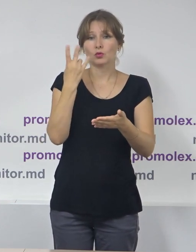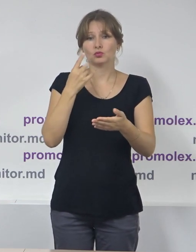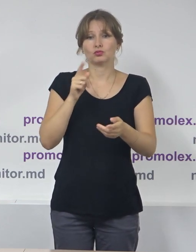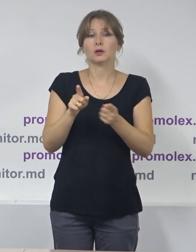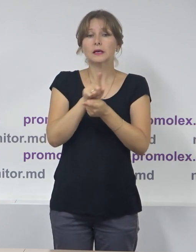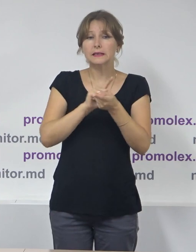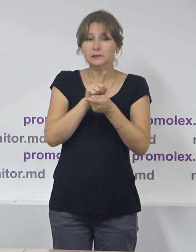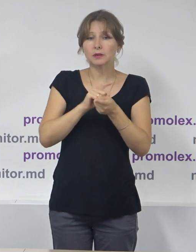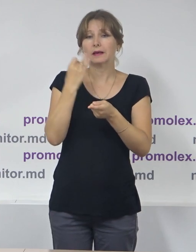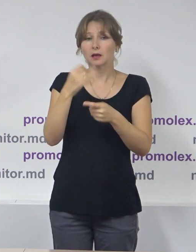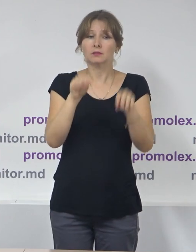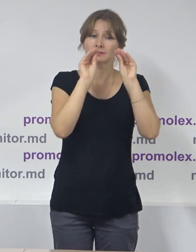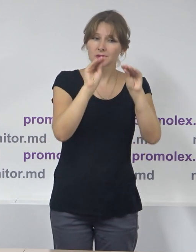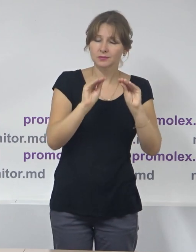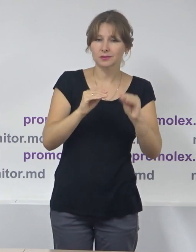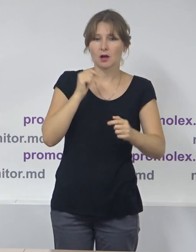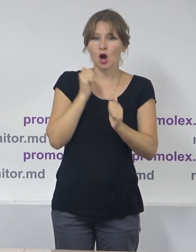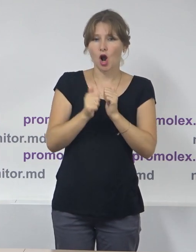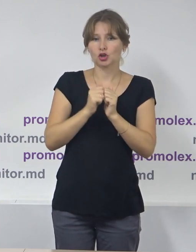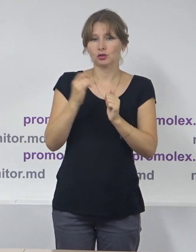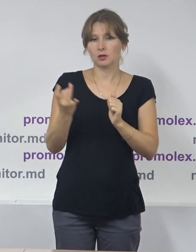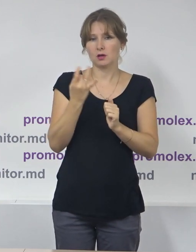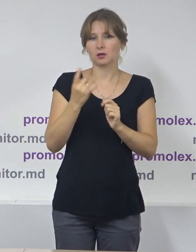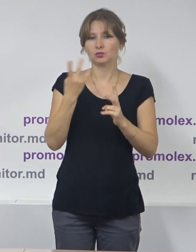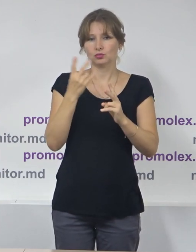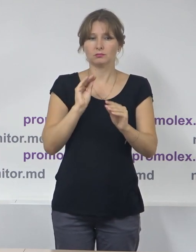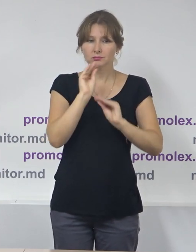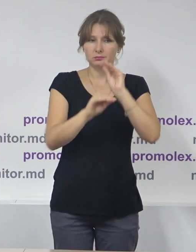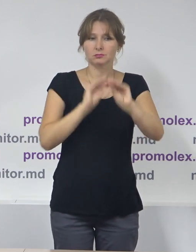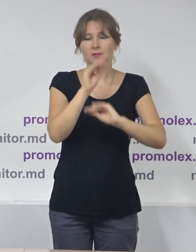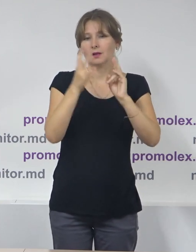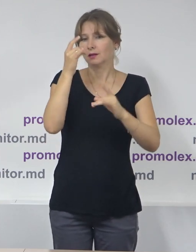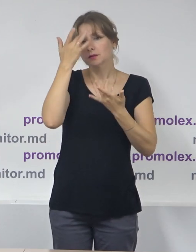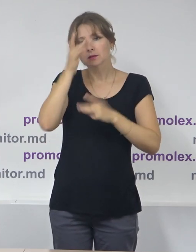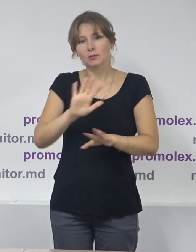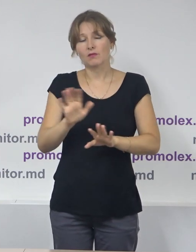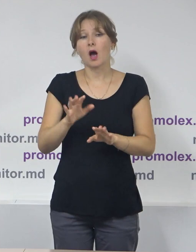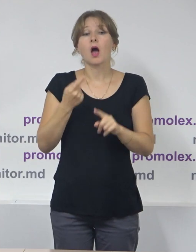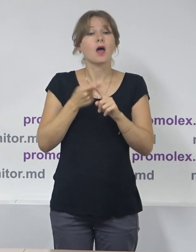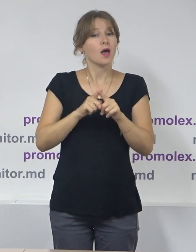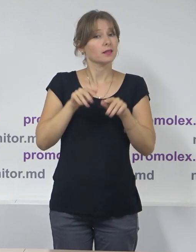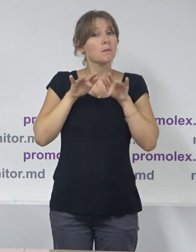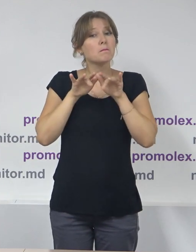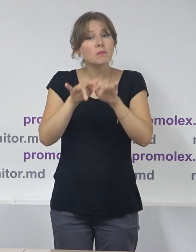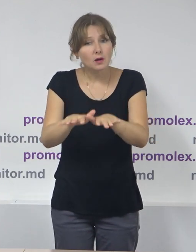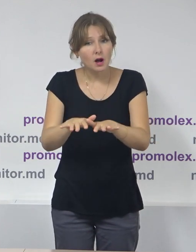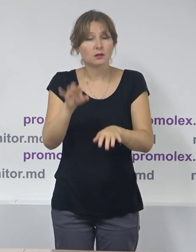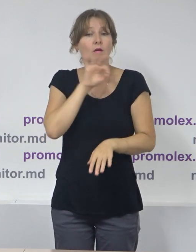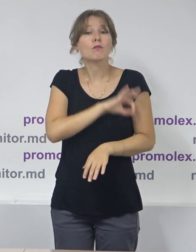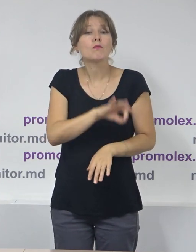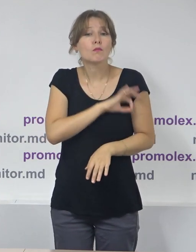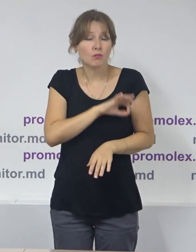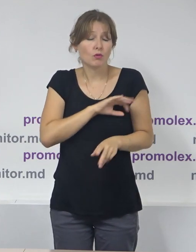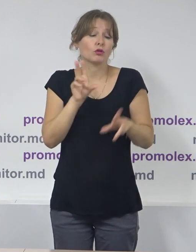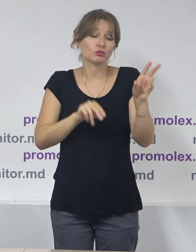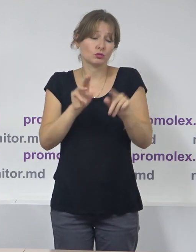din registrul de stat al alegătorilor. Mai mult decât atât, nu este doar o practică, dar aceasta este deja și o